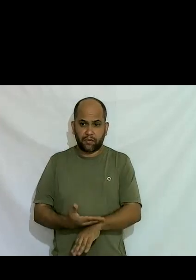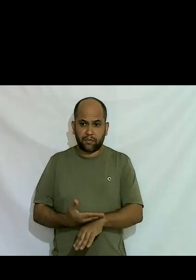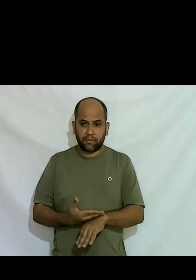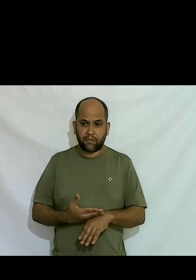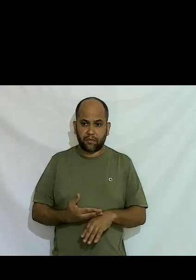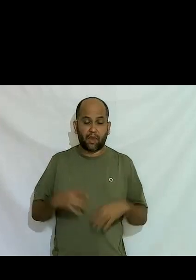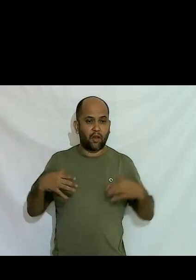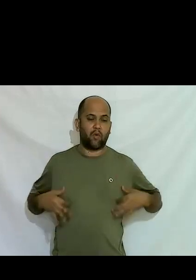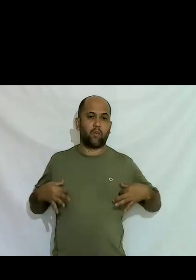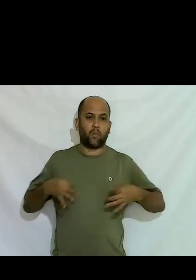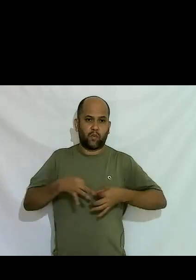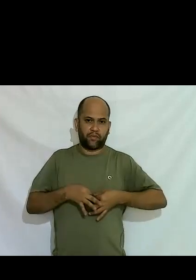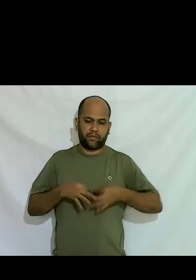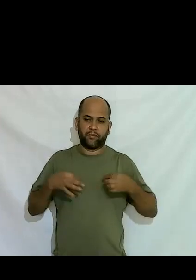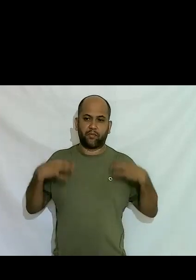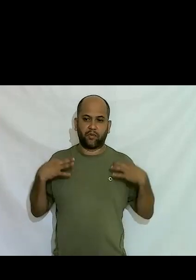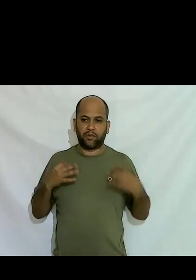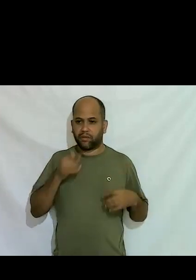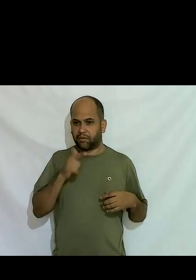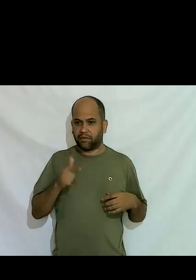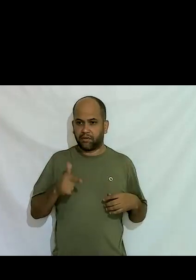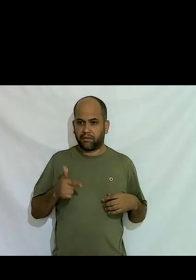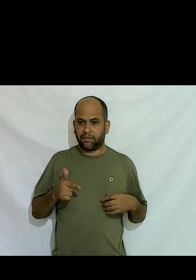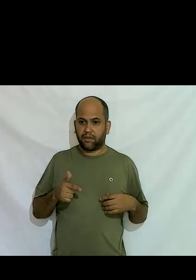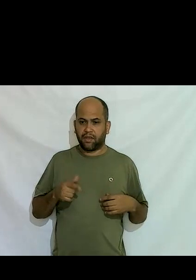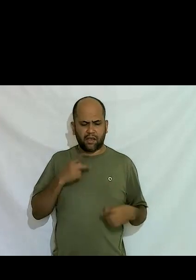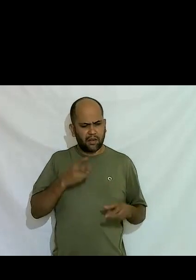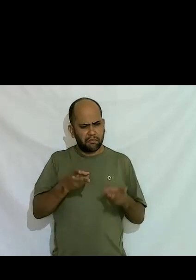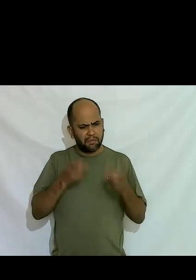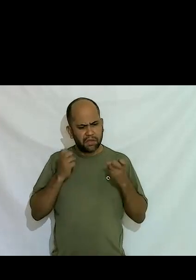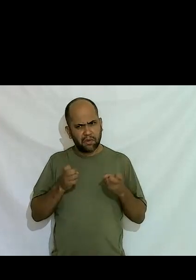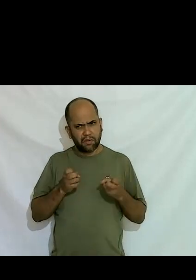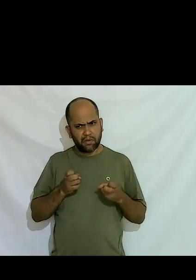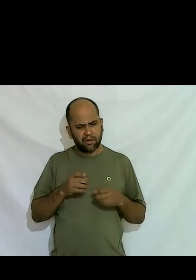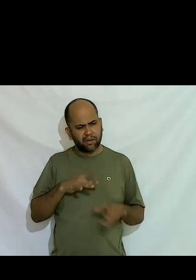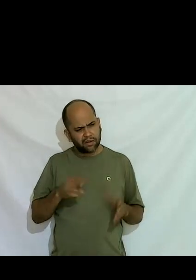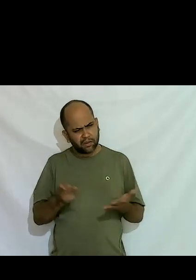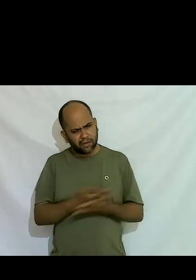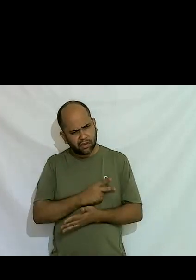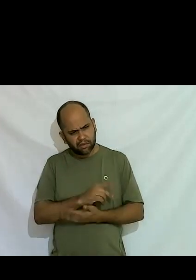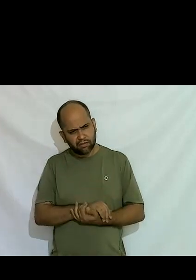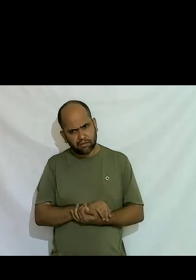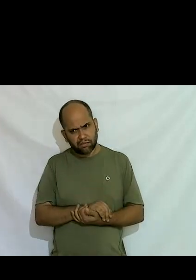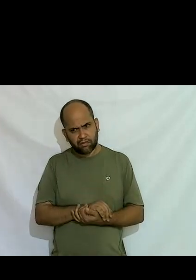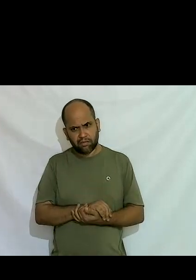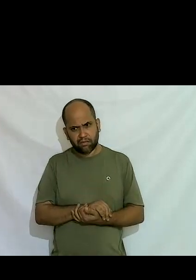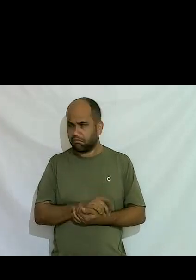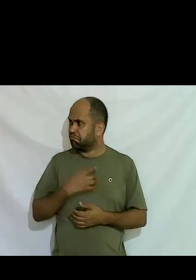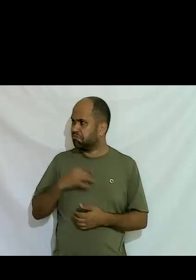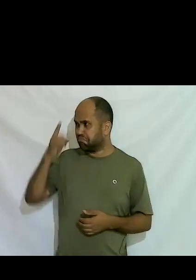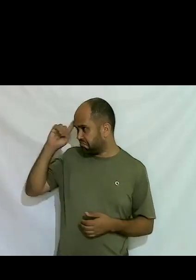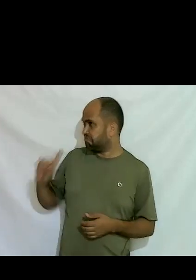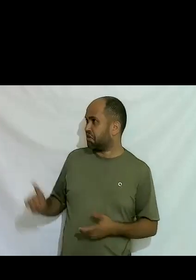sutiã né e aí ele percebeu e falou o que está acontecendo eu falei não sei